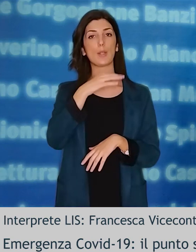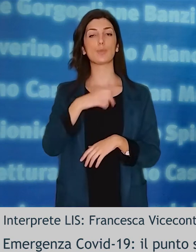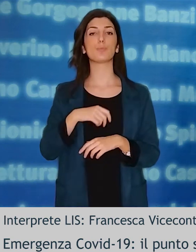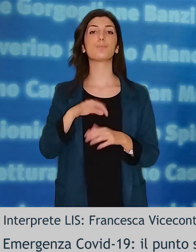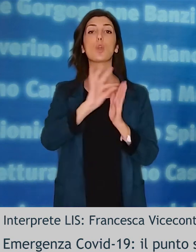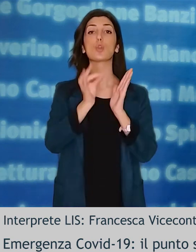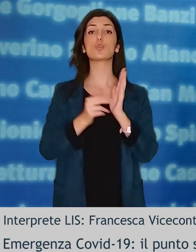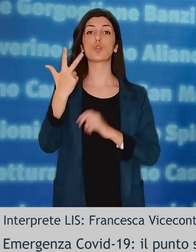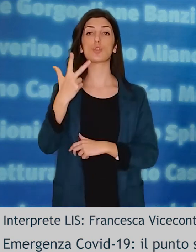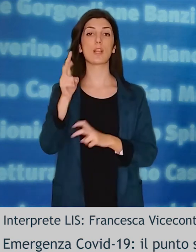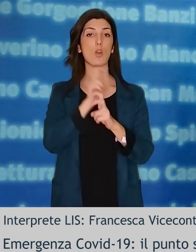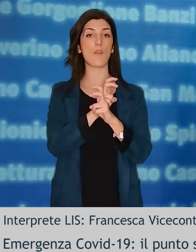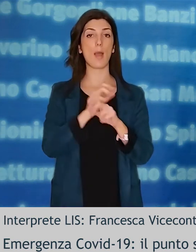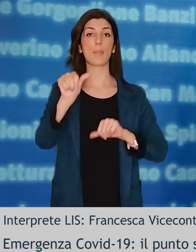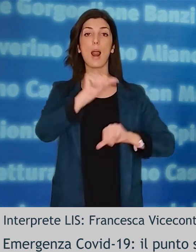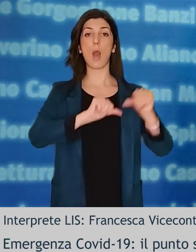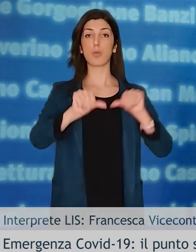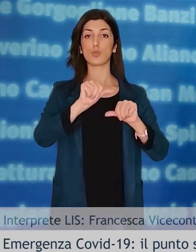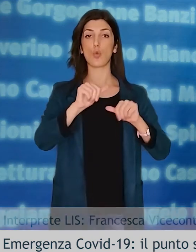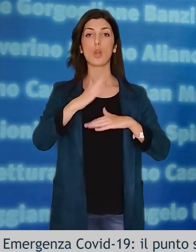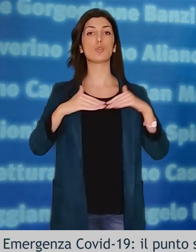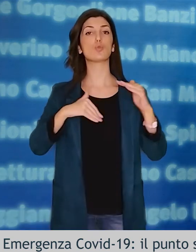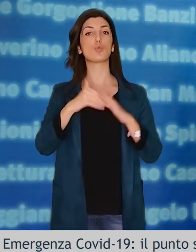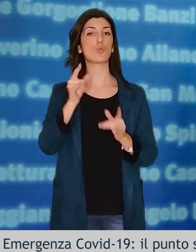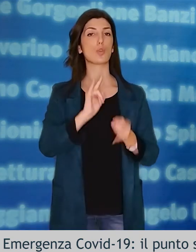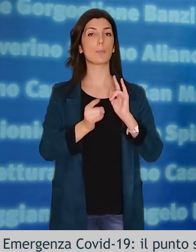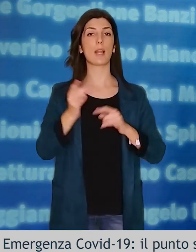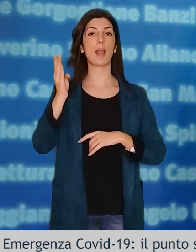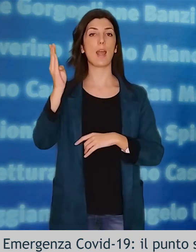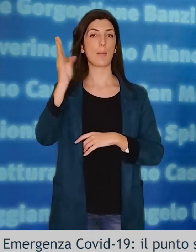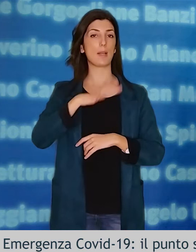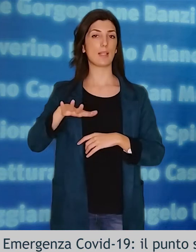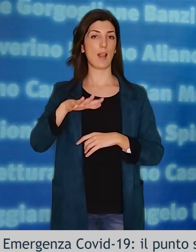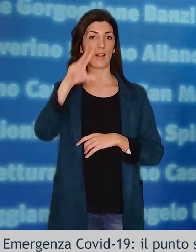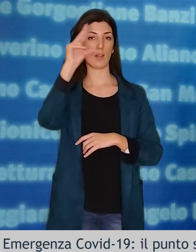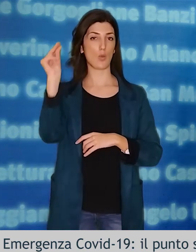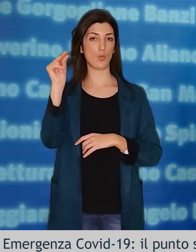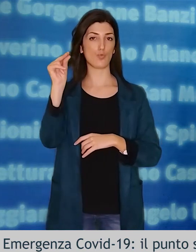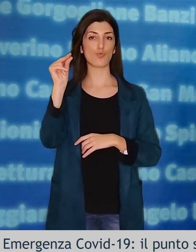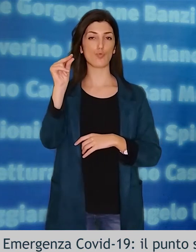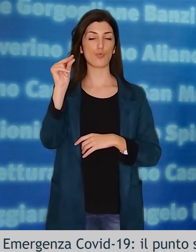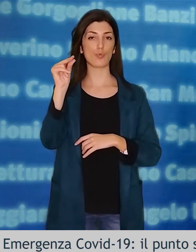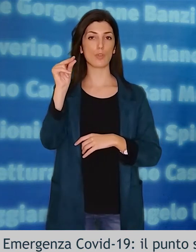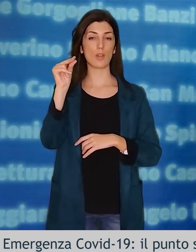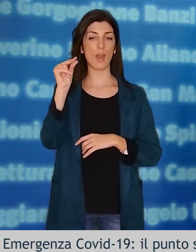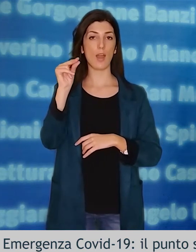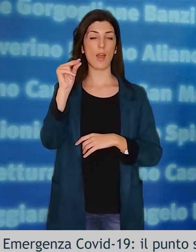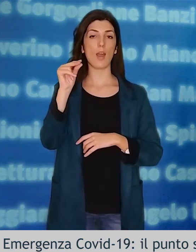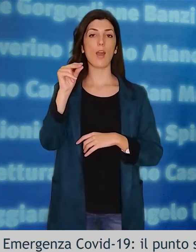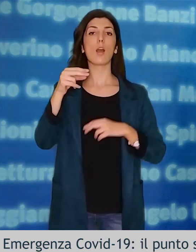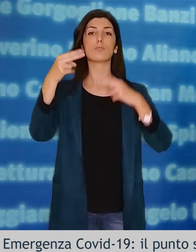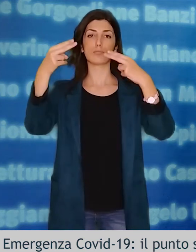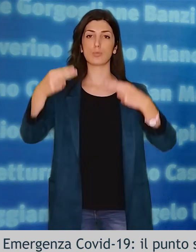novembre, dai laboratori presso strutture ospedali repubbliche convenzionate della Regione, sono stati processati